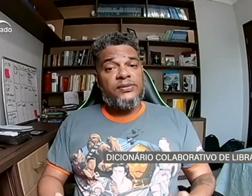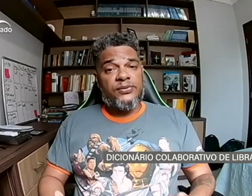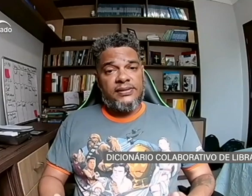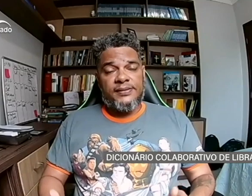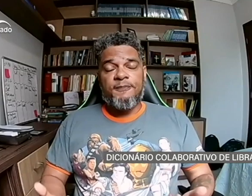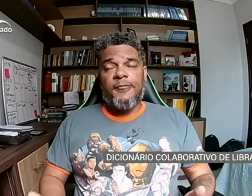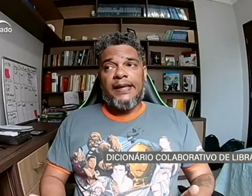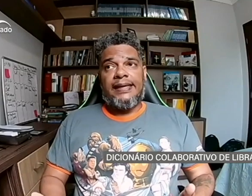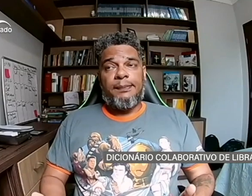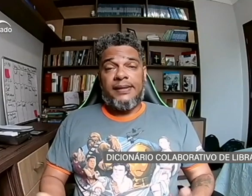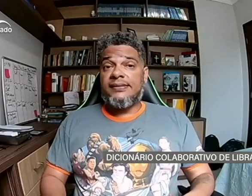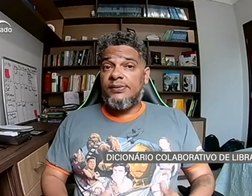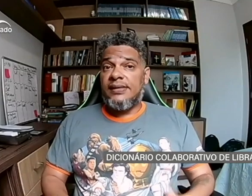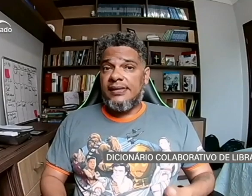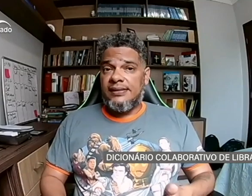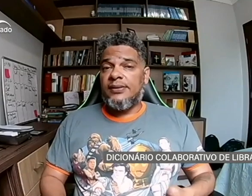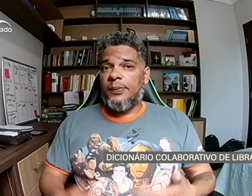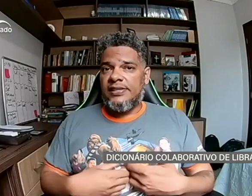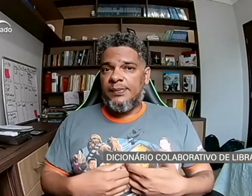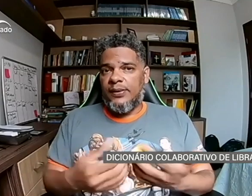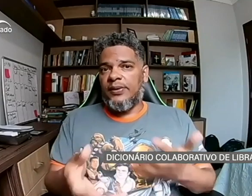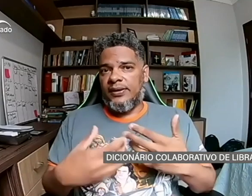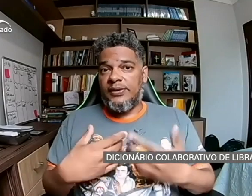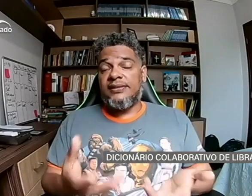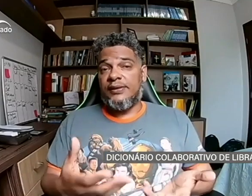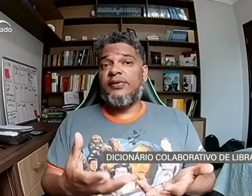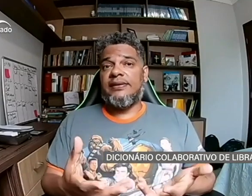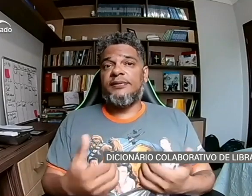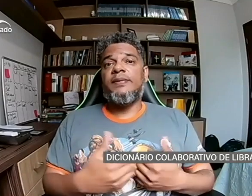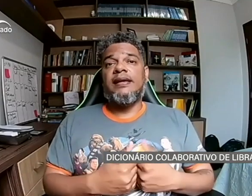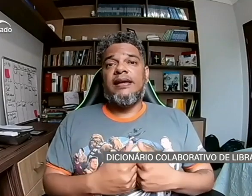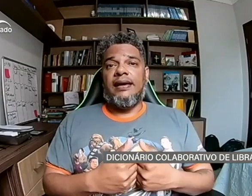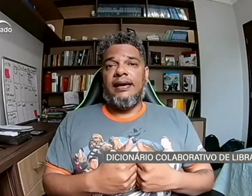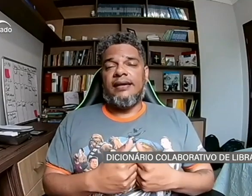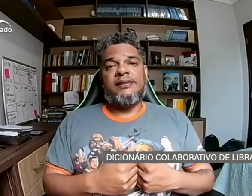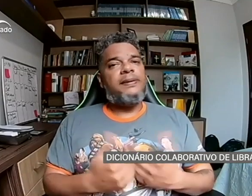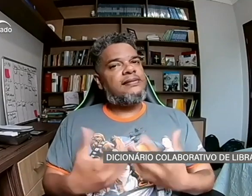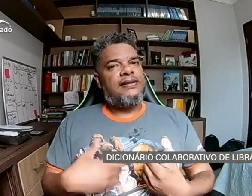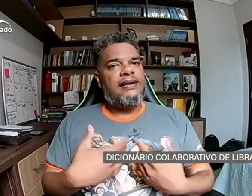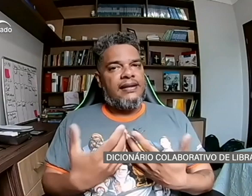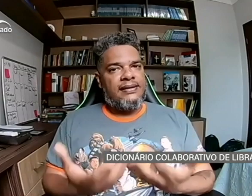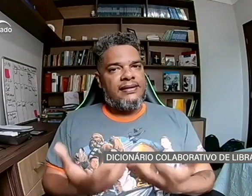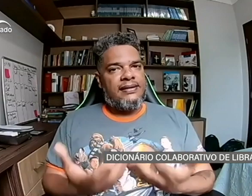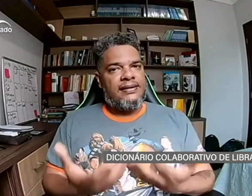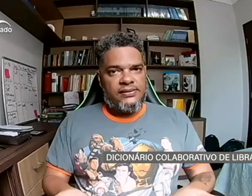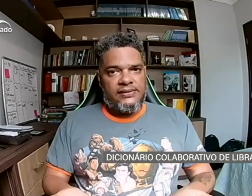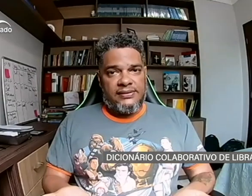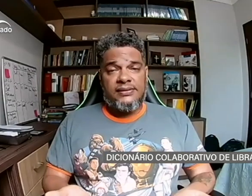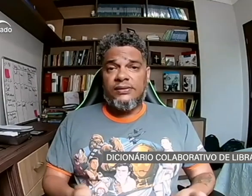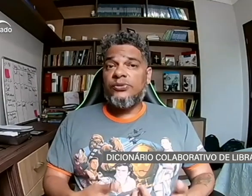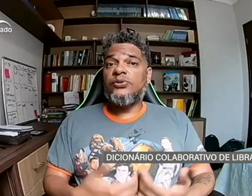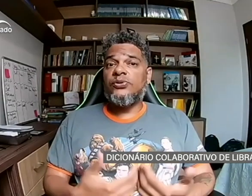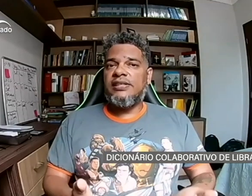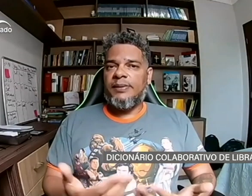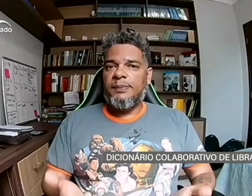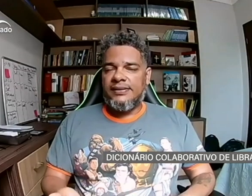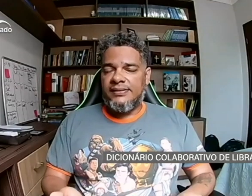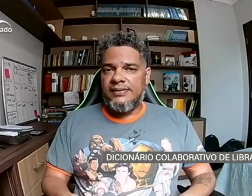que precisam de exatidão. Por exemplo, agora, quando a gente está falando, a gente precisa de clareza no que a gente está dizendo e o surdo também precisa